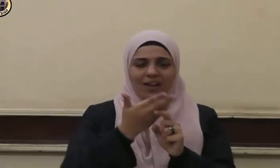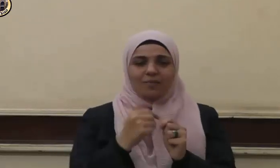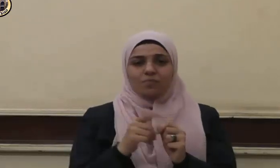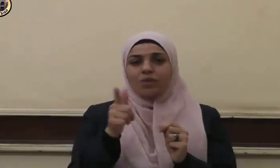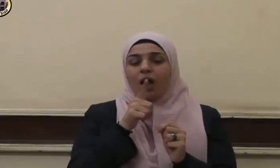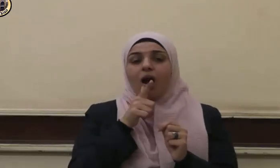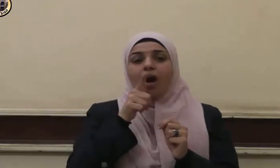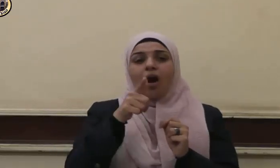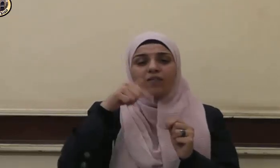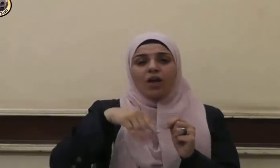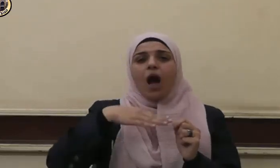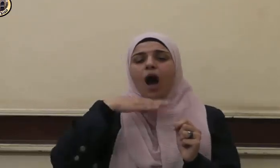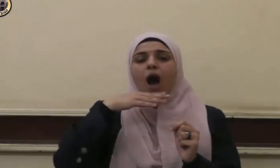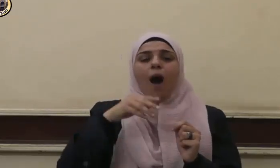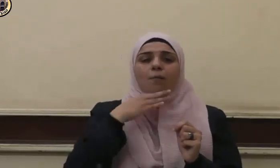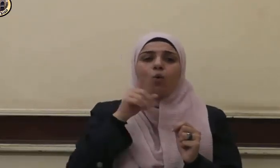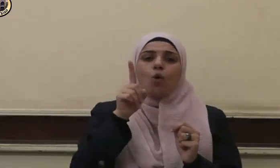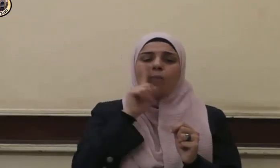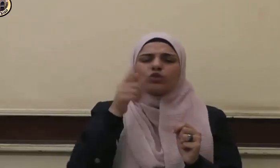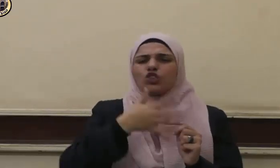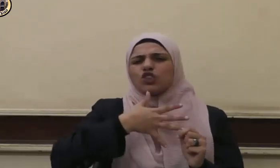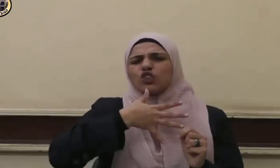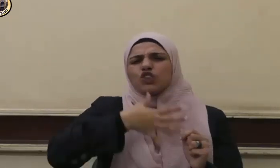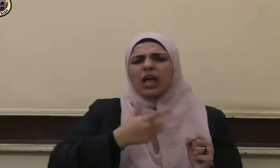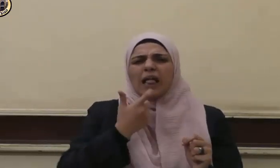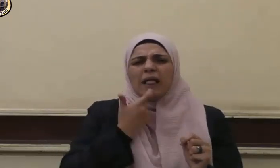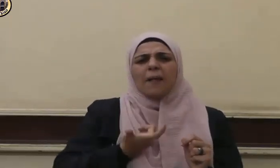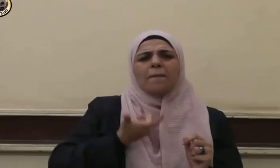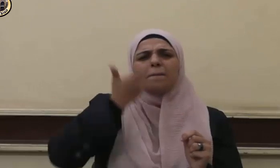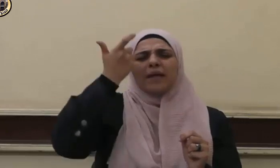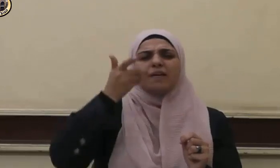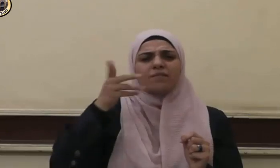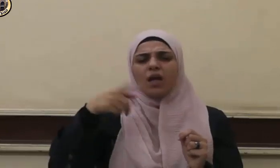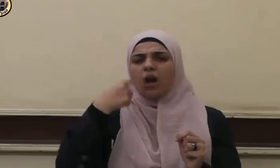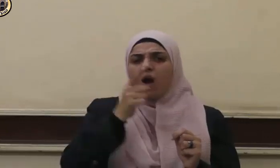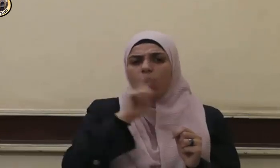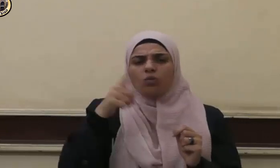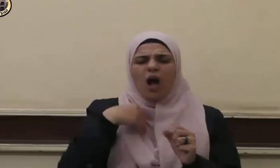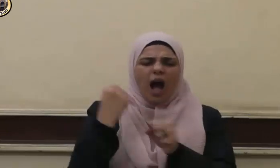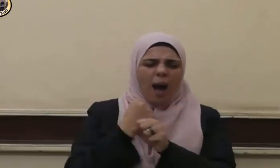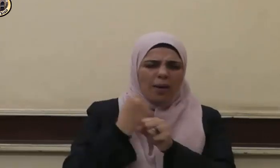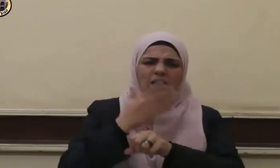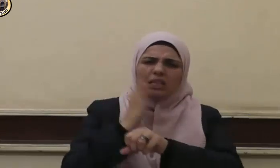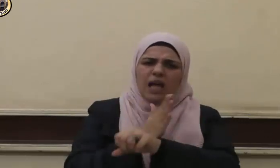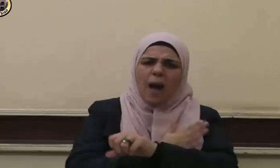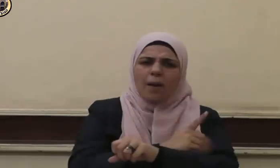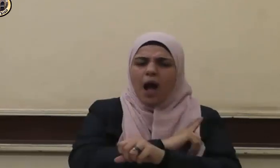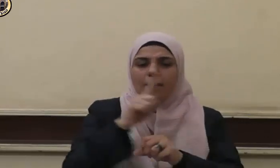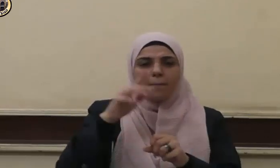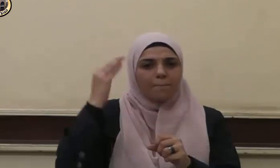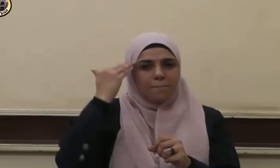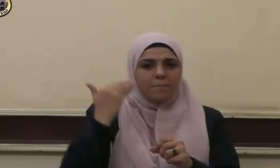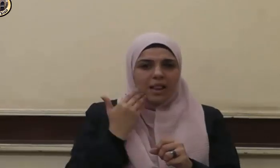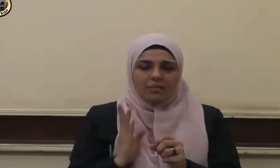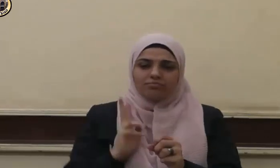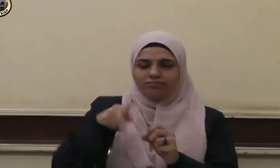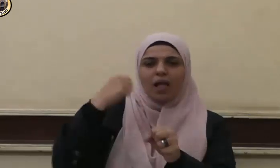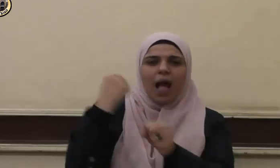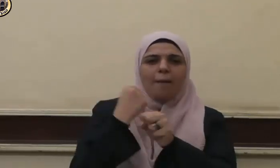فقد كان أبوهما شيخا كبيرا لا يقوى على العمل فقامت بالعمل